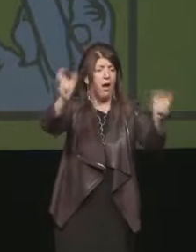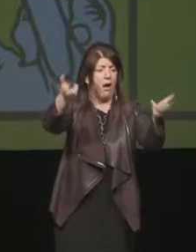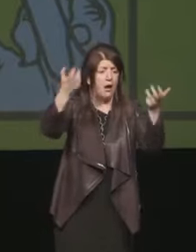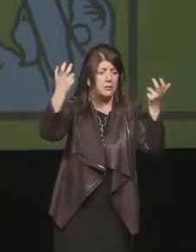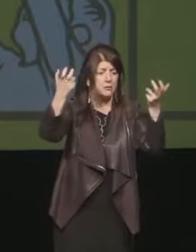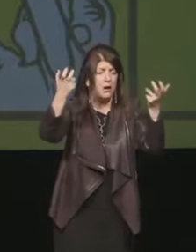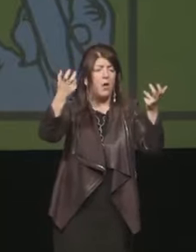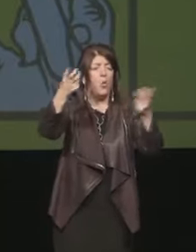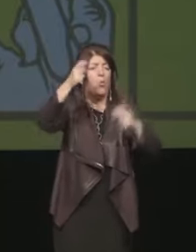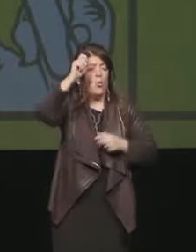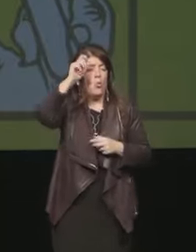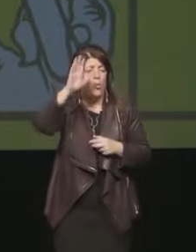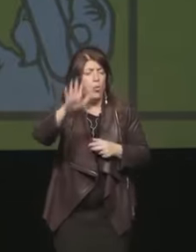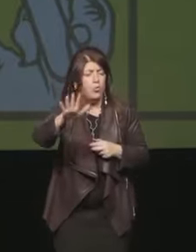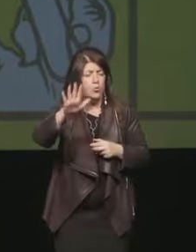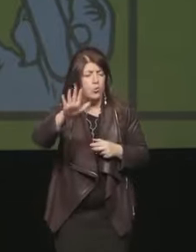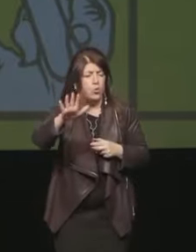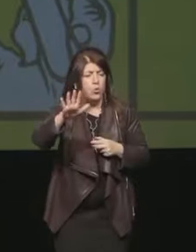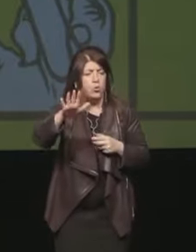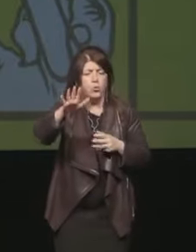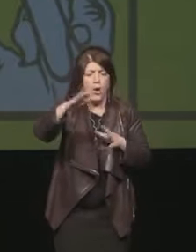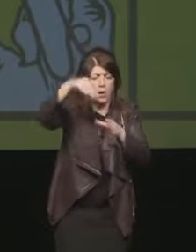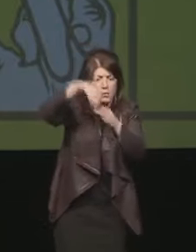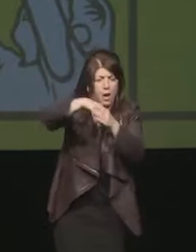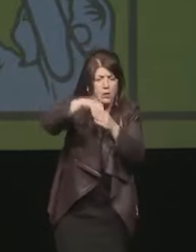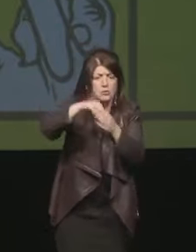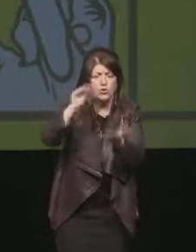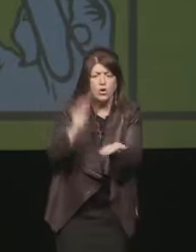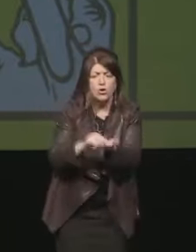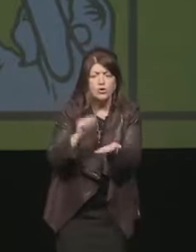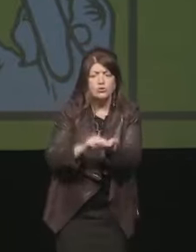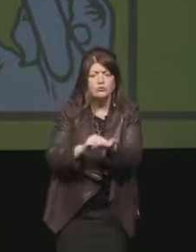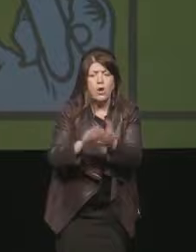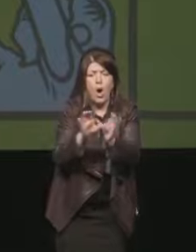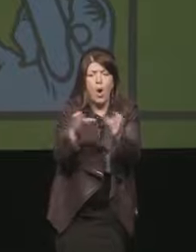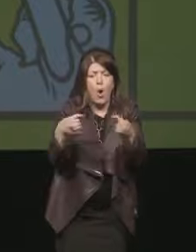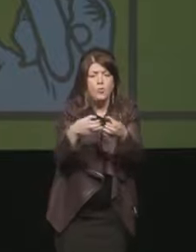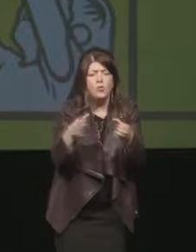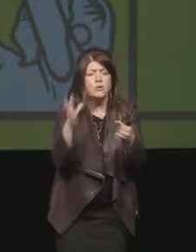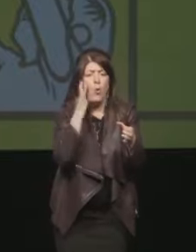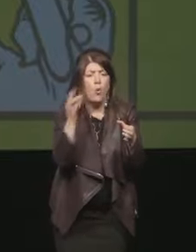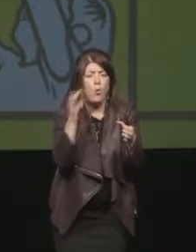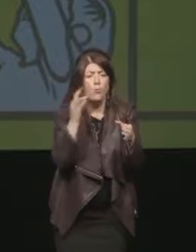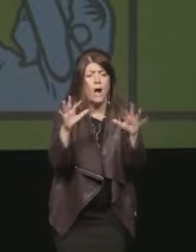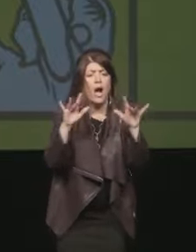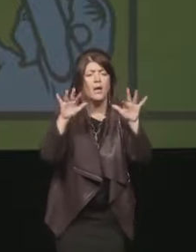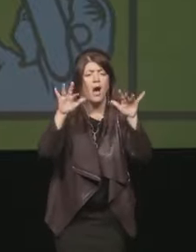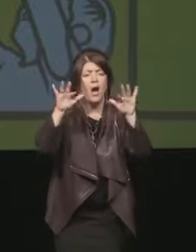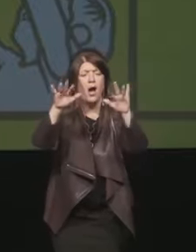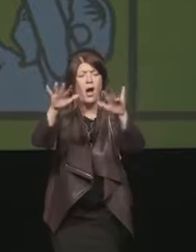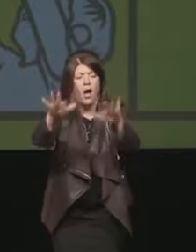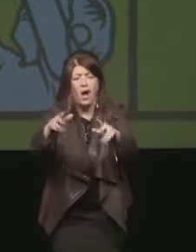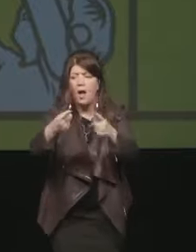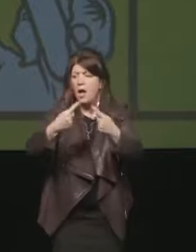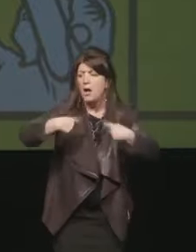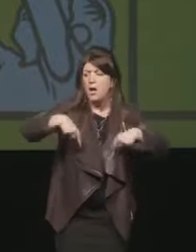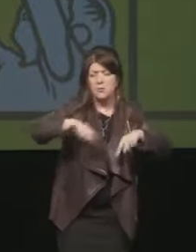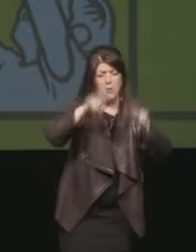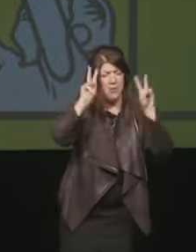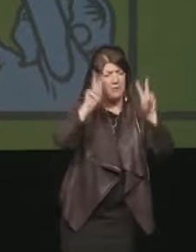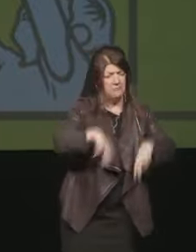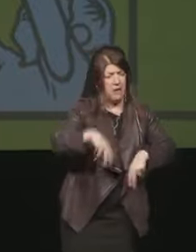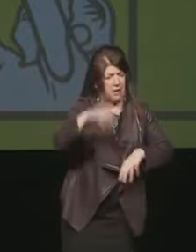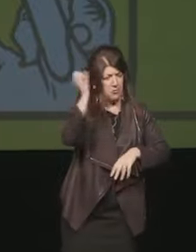e si riconosce la comunità umana qualche volta ce ne dimentichiamo però poi quando l'appiglio viene meno